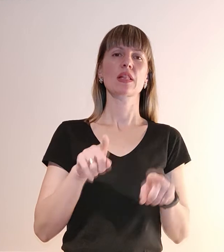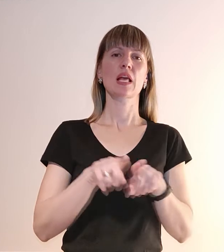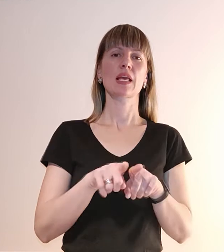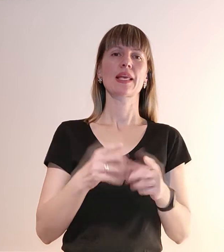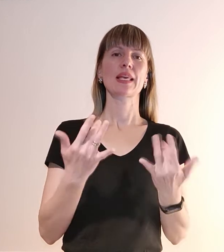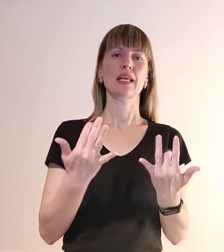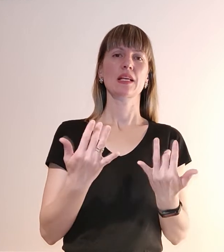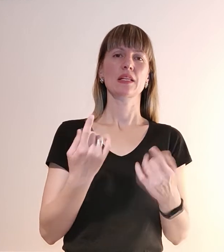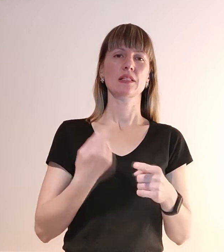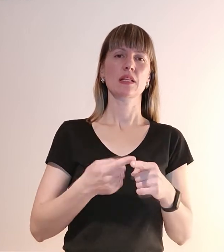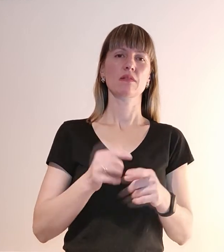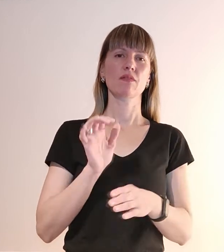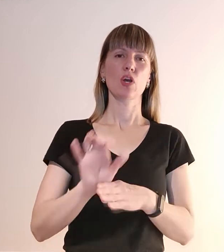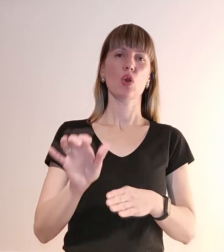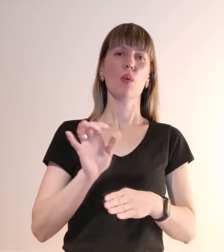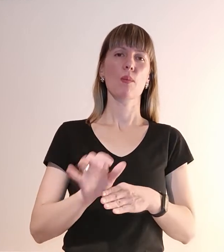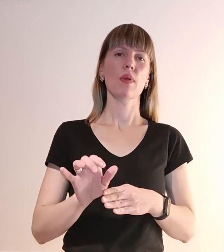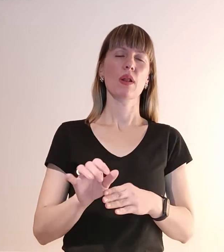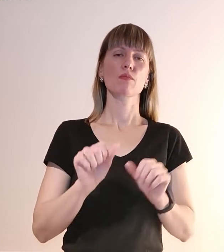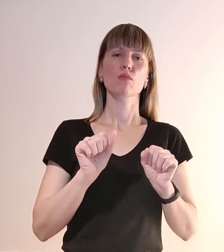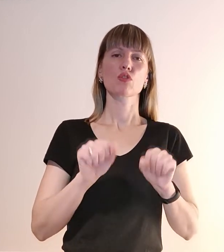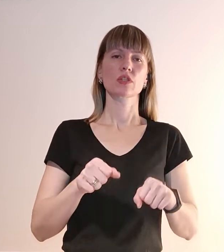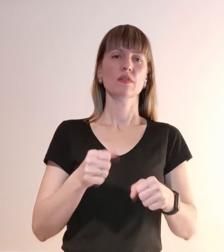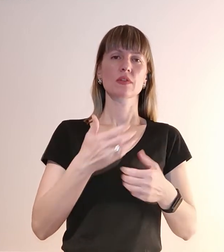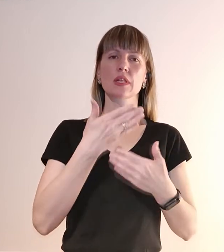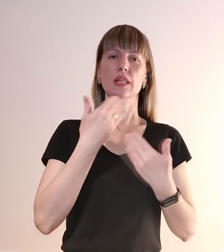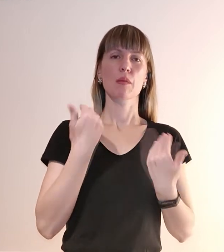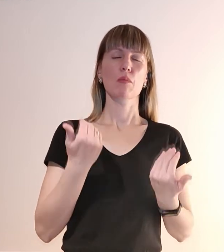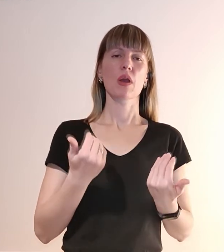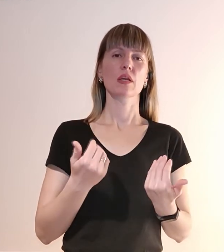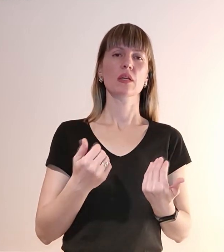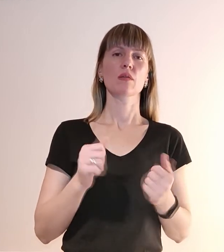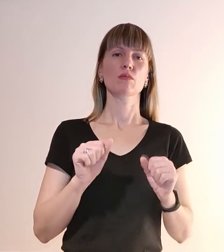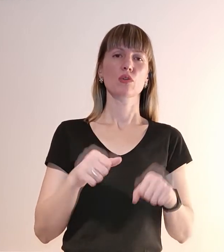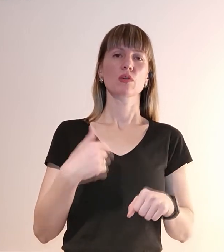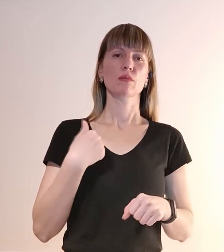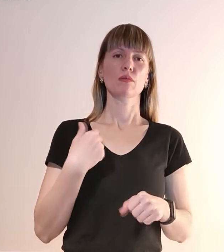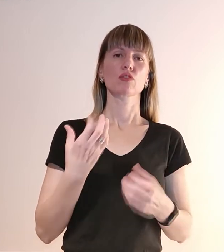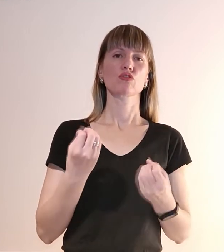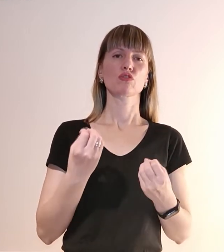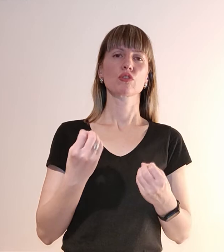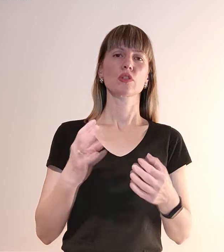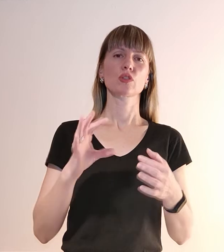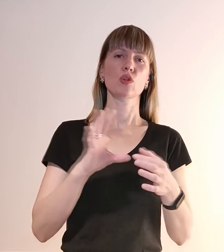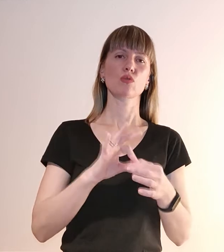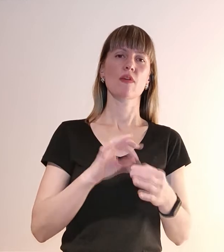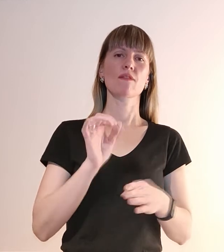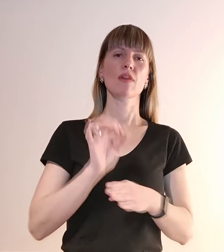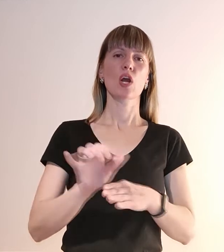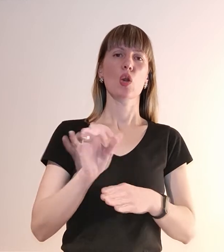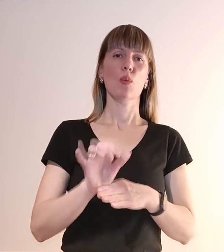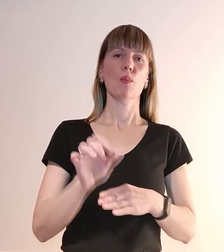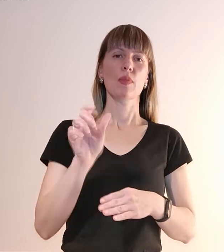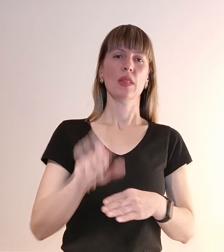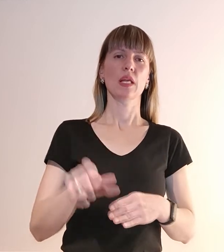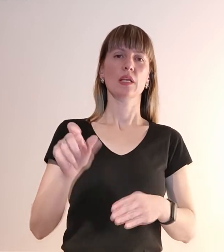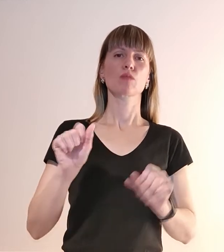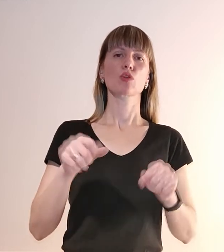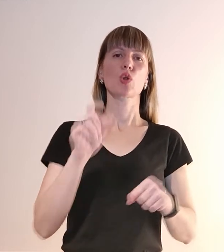виробляти. Можливо ми залучимо ще виробників, можливо люди долучаться